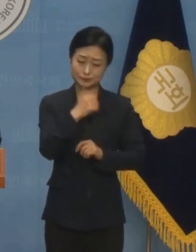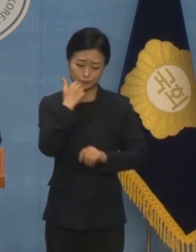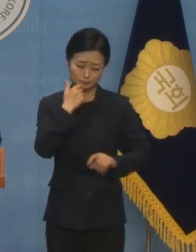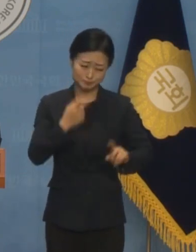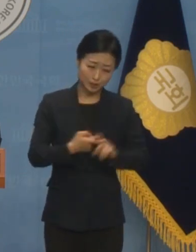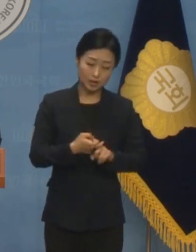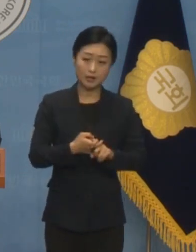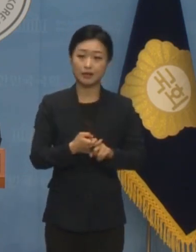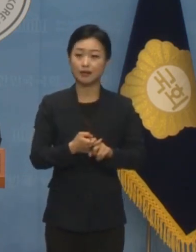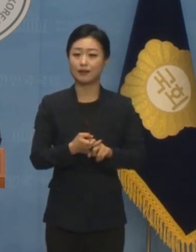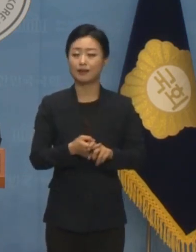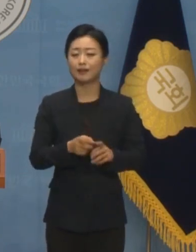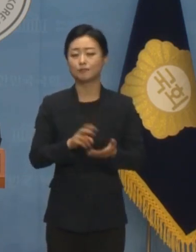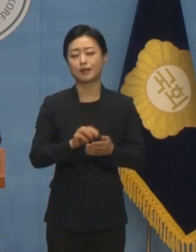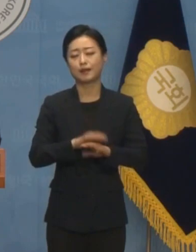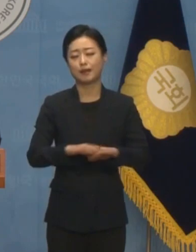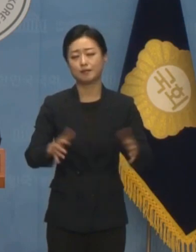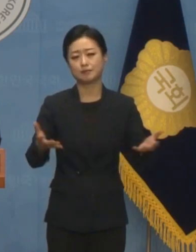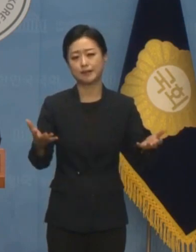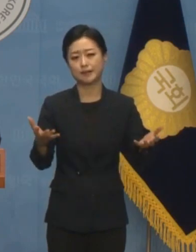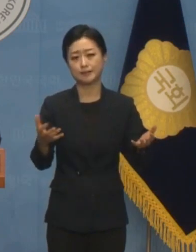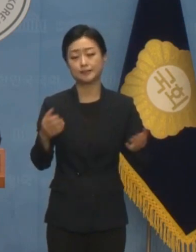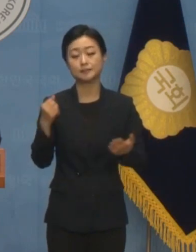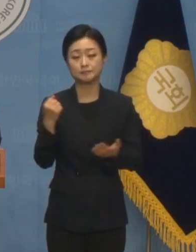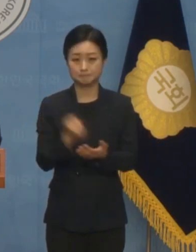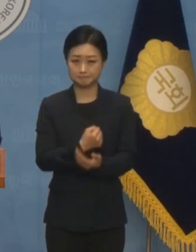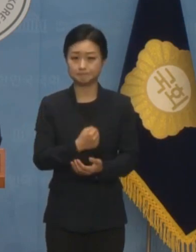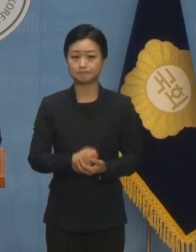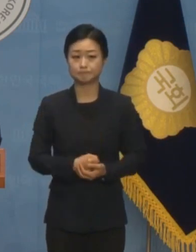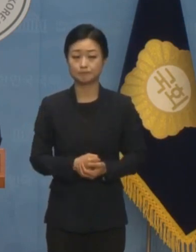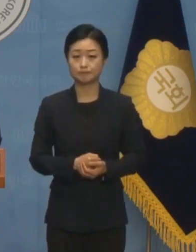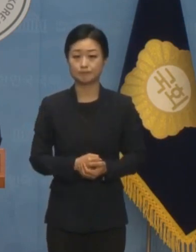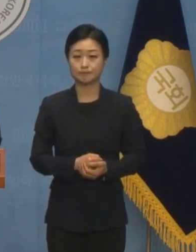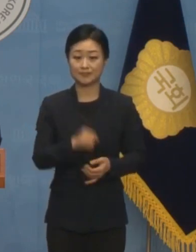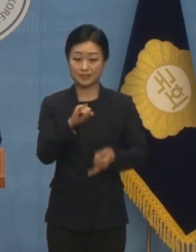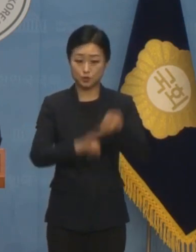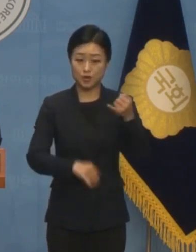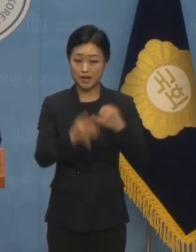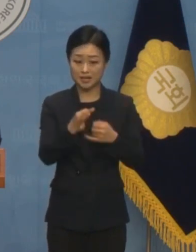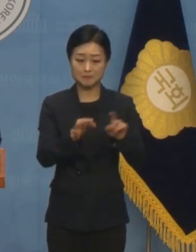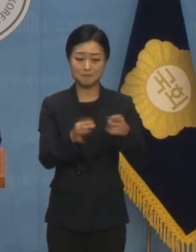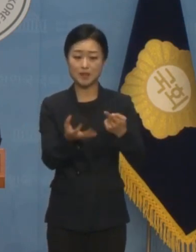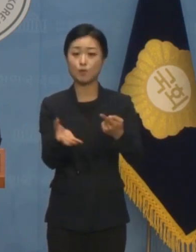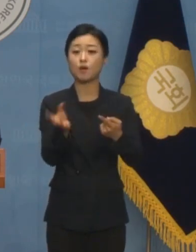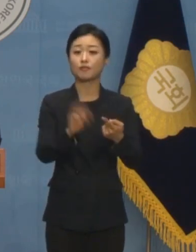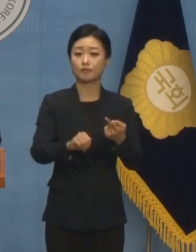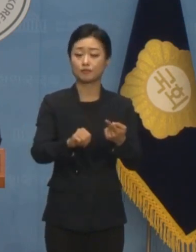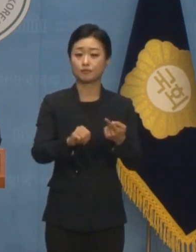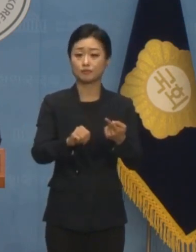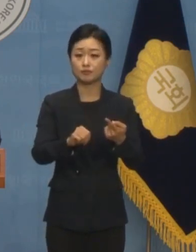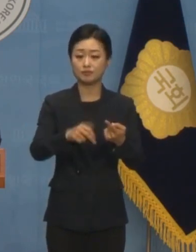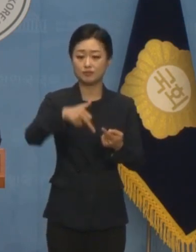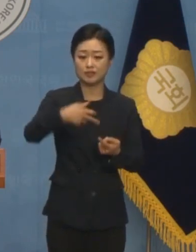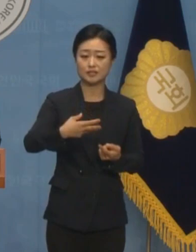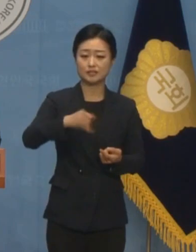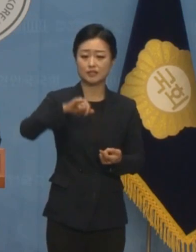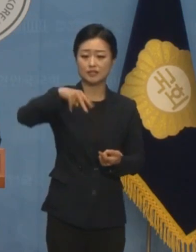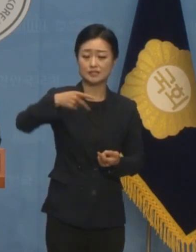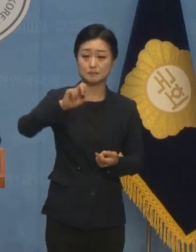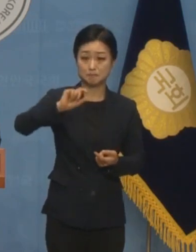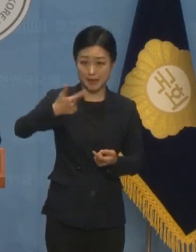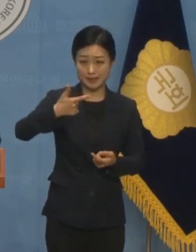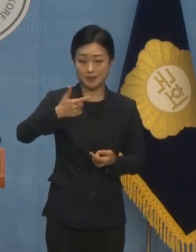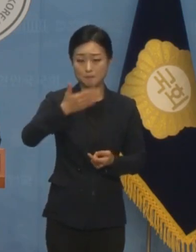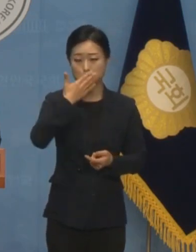조금도 나아지지 않고 있는 것 같습니다 위약금이 100억 원에 달한다는 클리스만 전 감독의